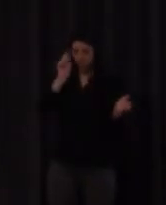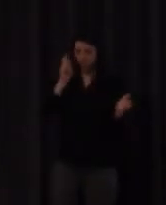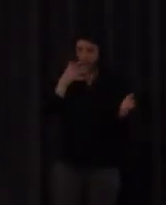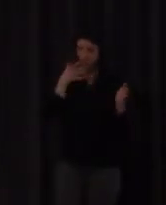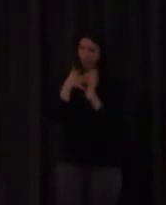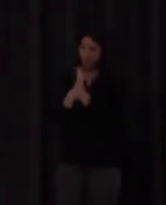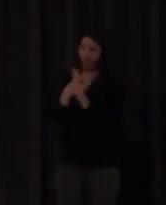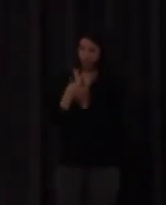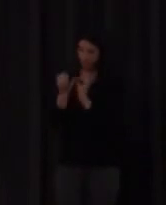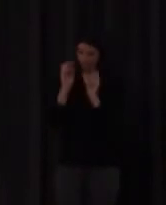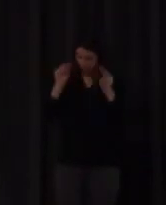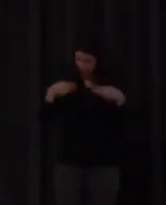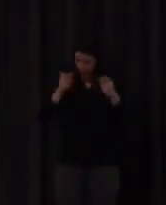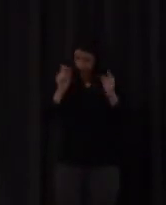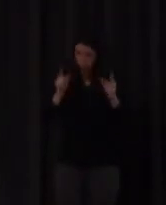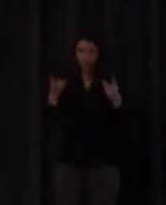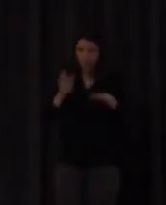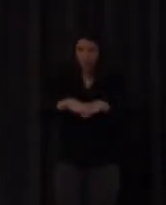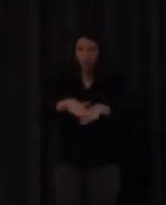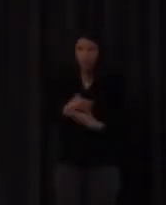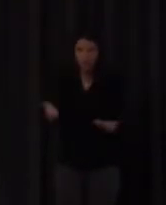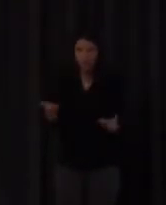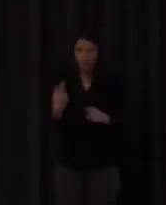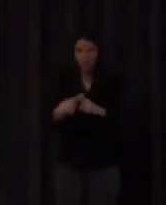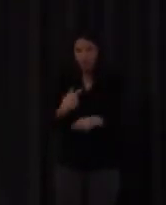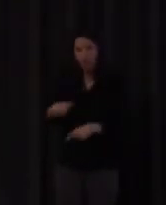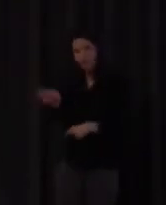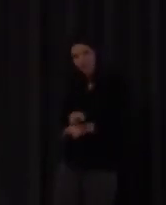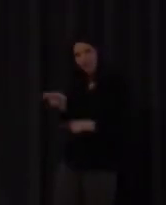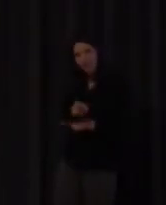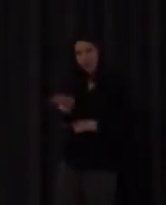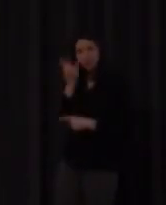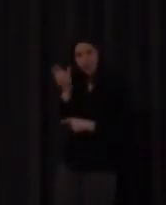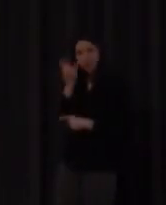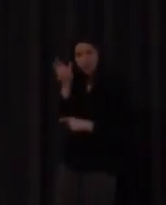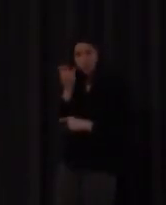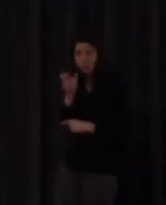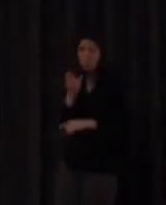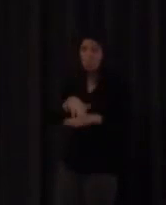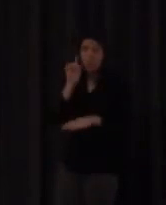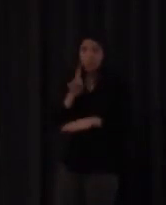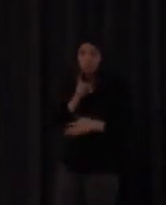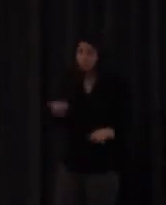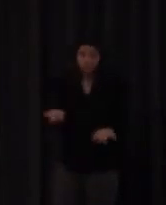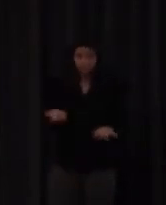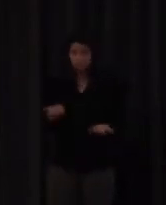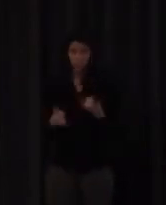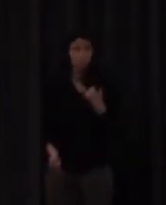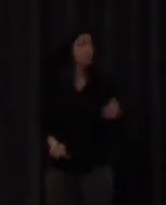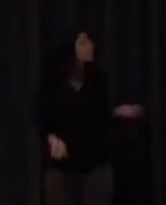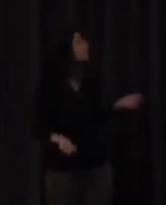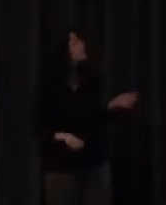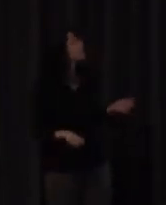no es útil la repetición una y otra vez del sonido no puede ser de la misma manera bien las respuestas